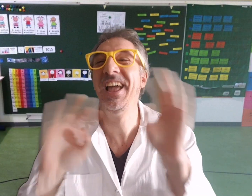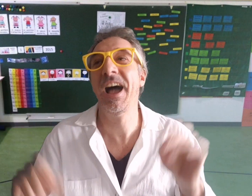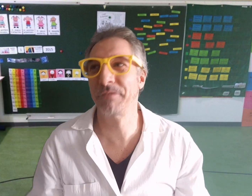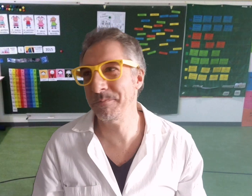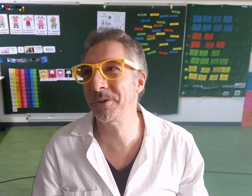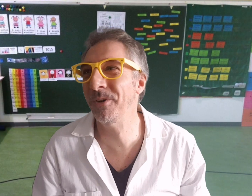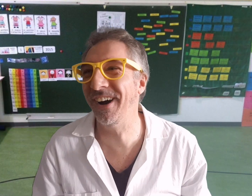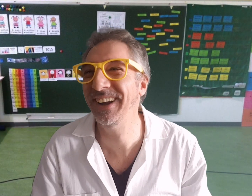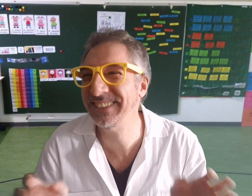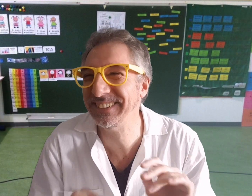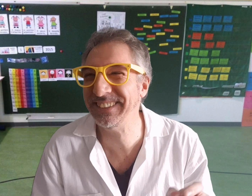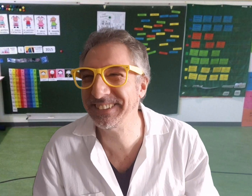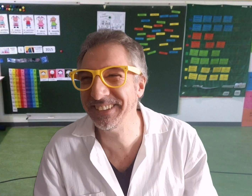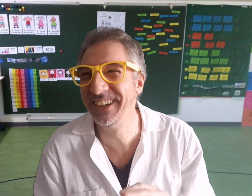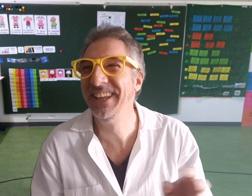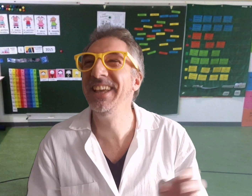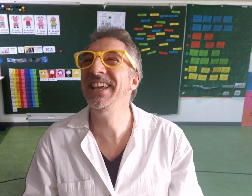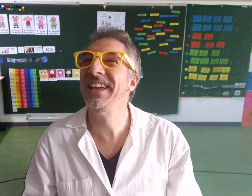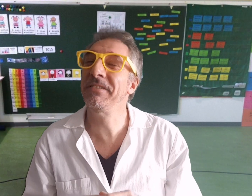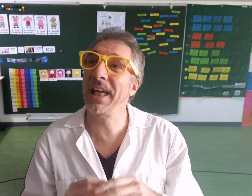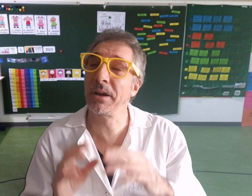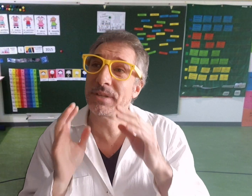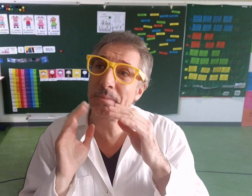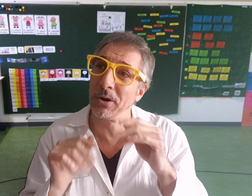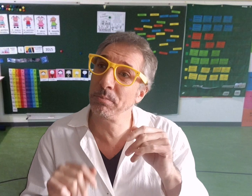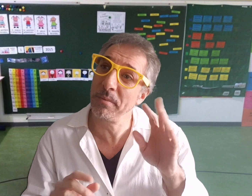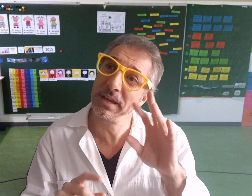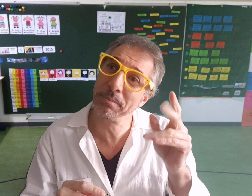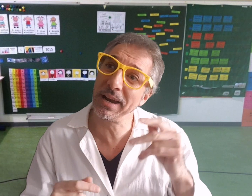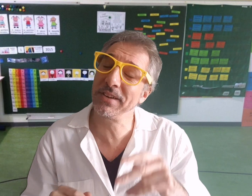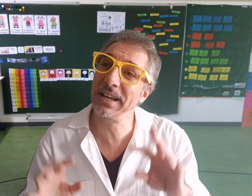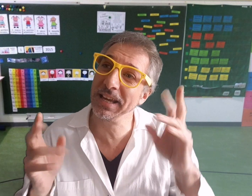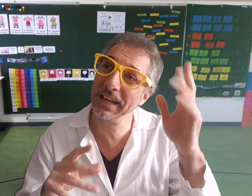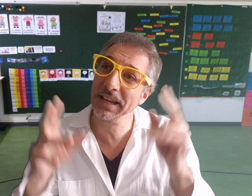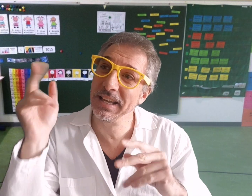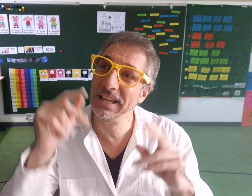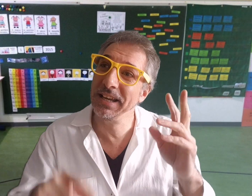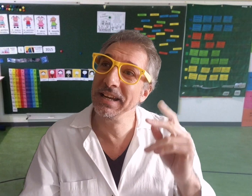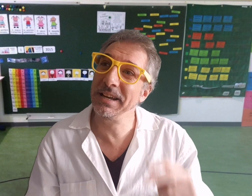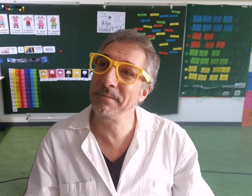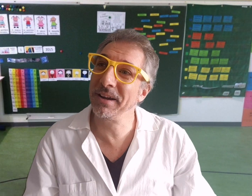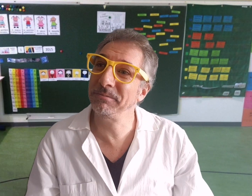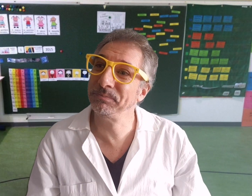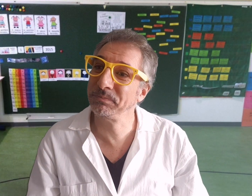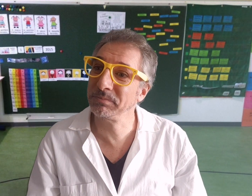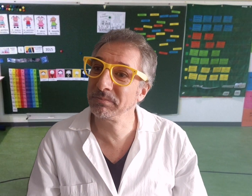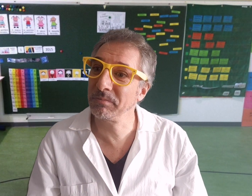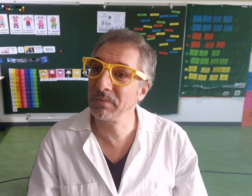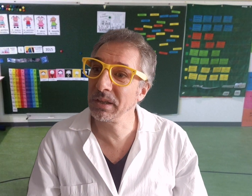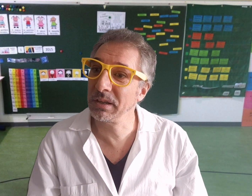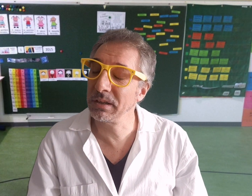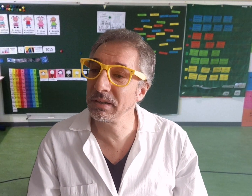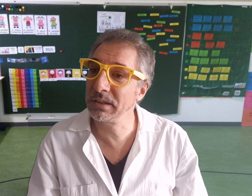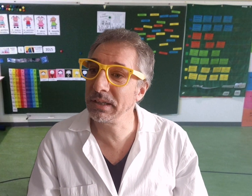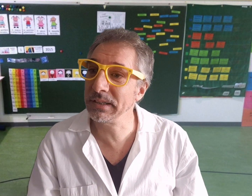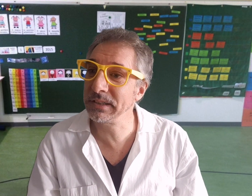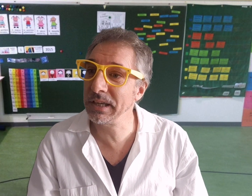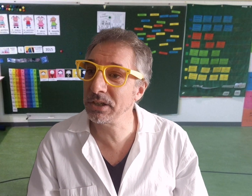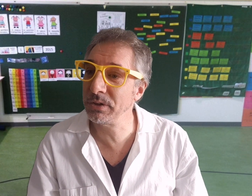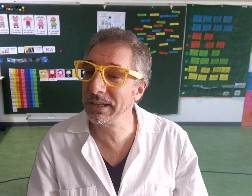Ça fera mieux que moi, ça c'est sûr. Et voilà, comme ça ils ne parlent pas, mais ils parlent avec les mains. Qu'est-ce qu'il y a Jonathan